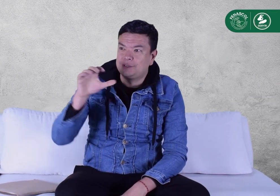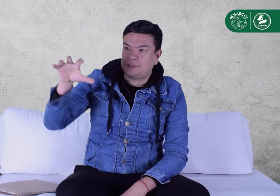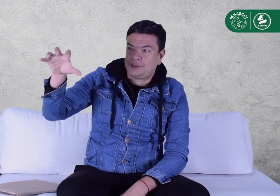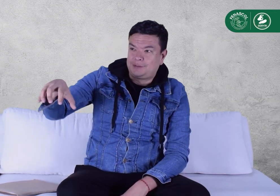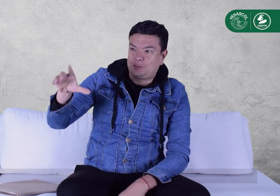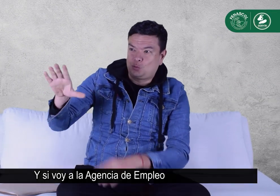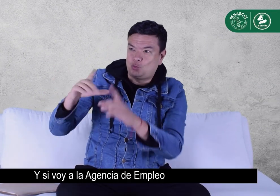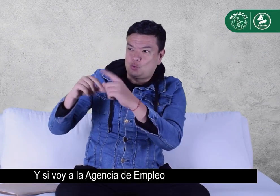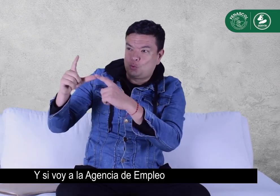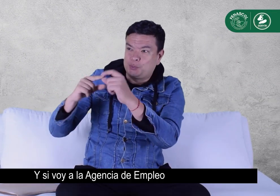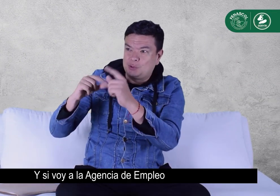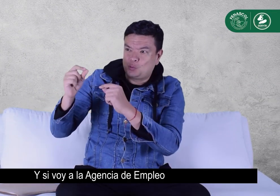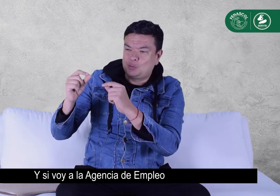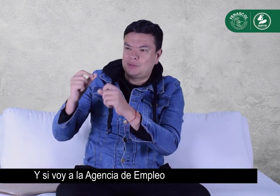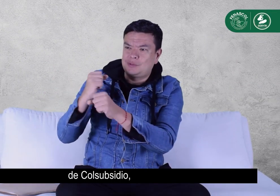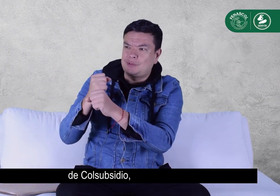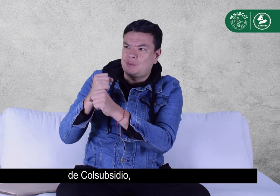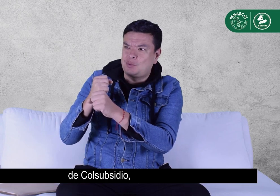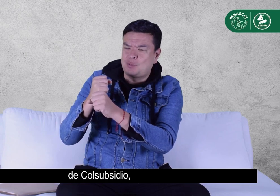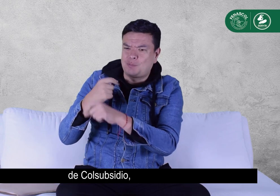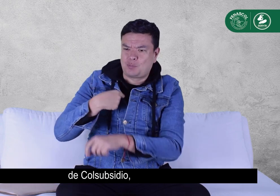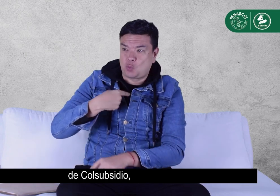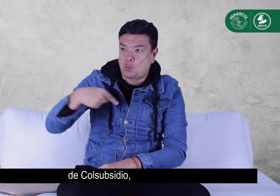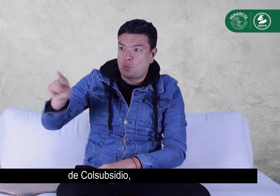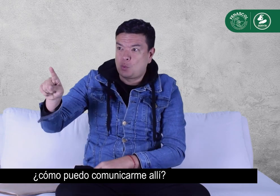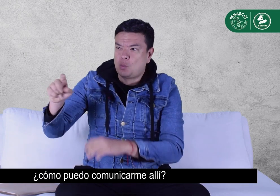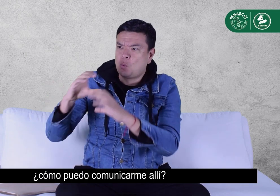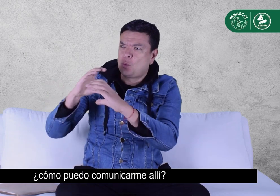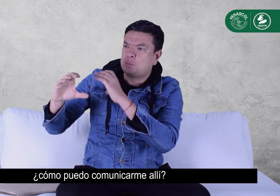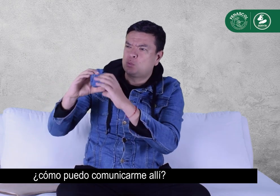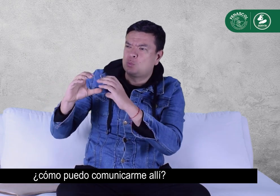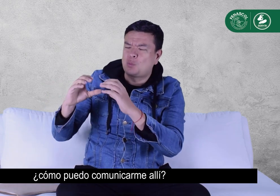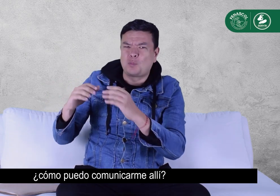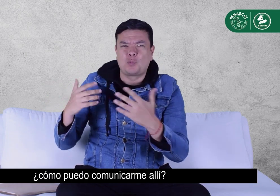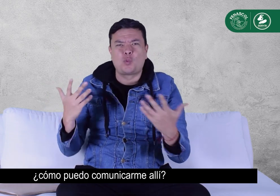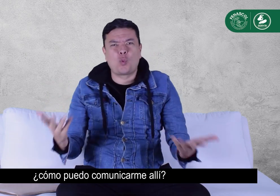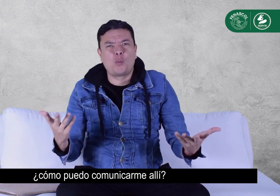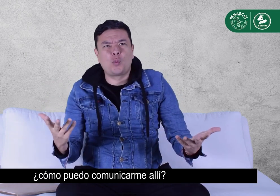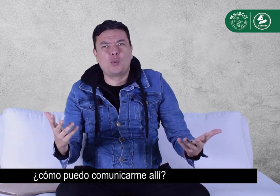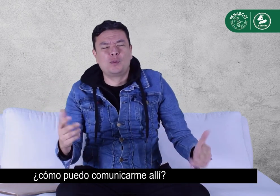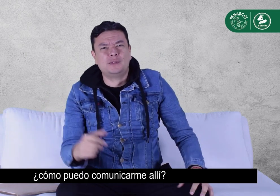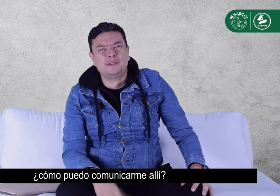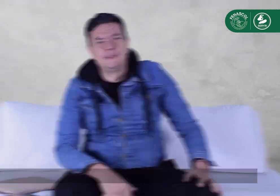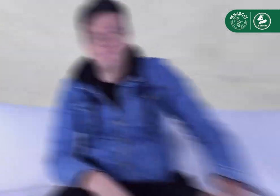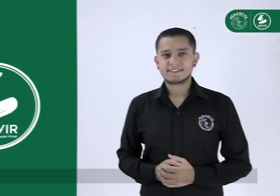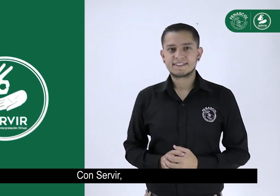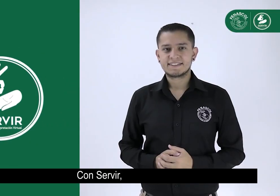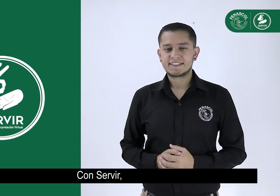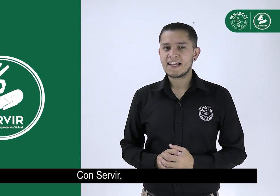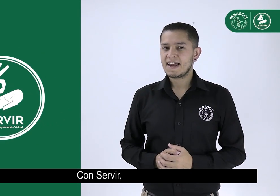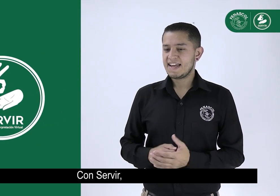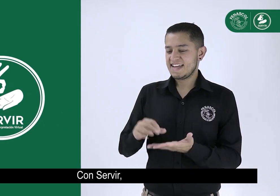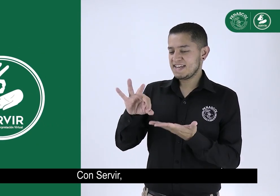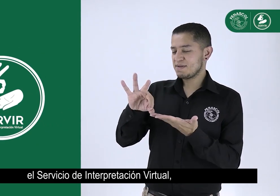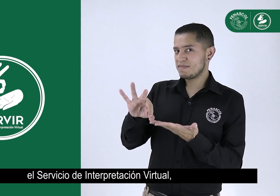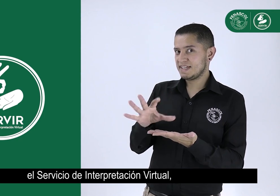¿Y si voy a la agencia de empleo con subsidio, cómo puedo comunicarme allí? Con Servir, el